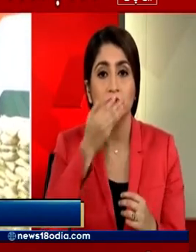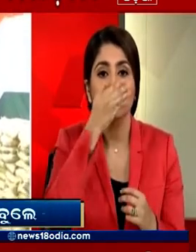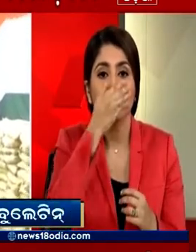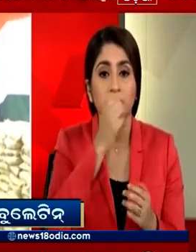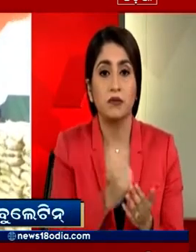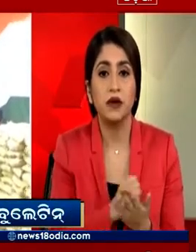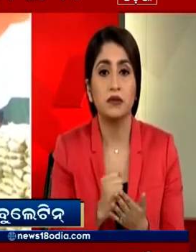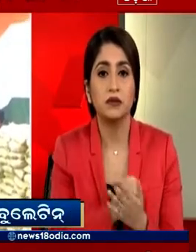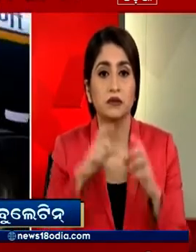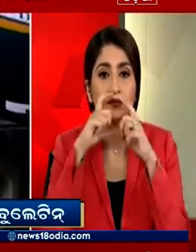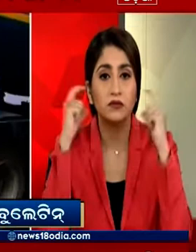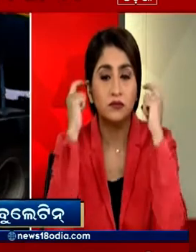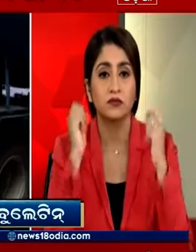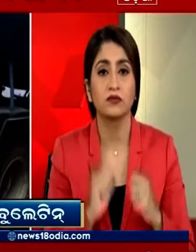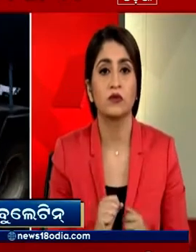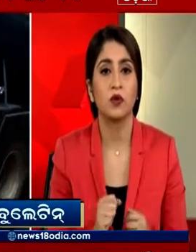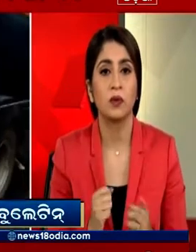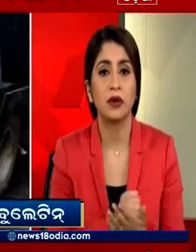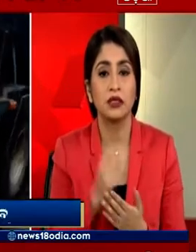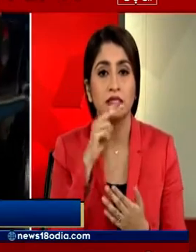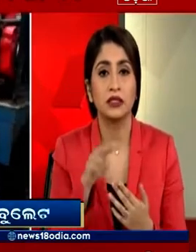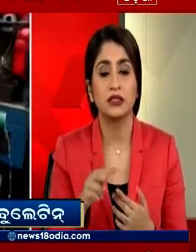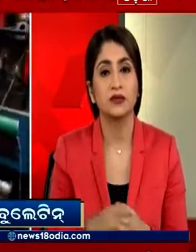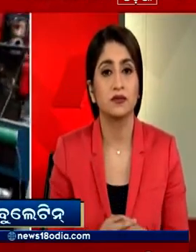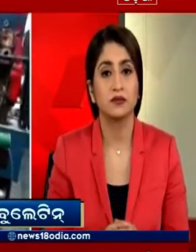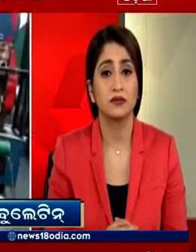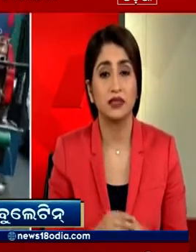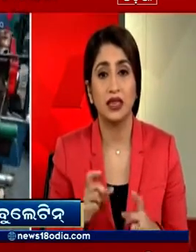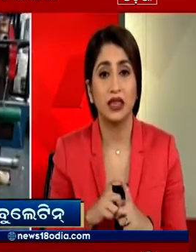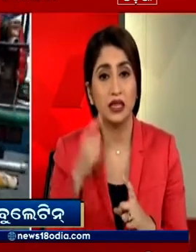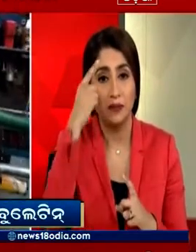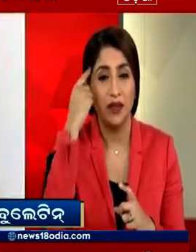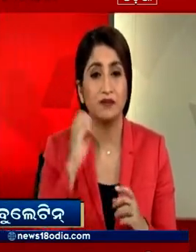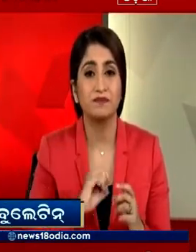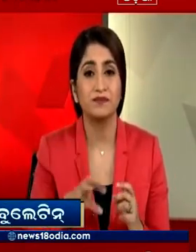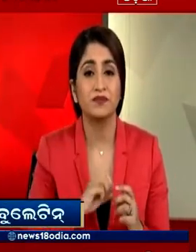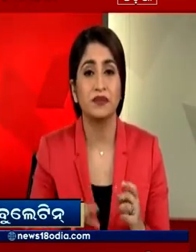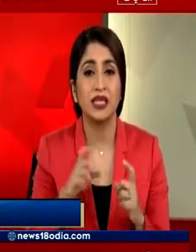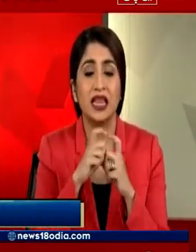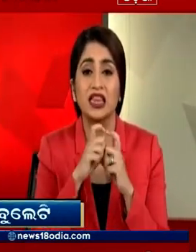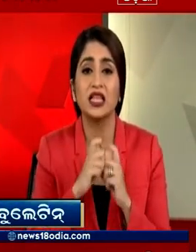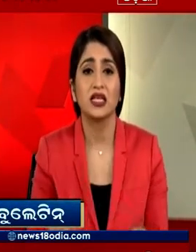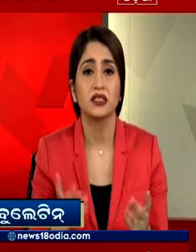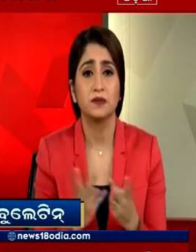मास्क लगा कर प्राक्टिस करते हुए नजर आए दिल्ली में प्रदूशन का स्टर अब भी खतरनाक बना हुआ है